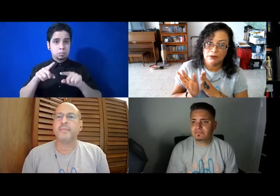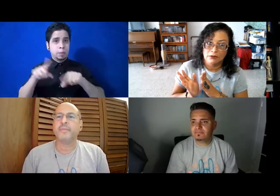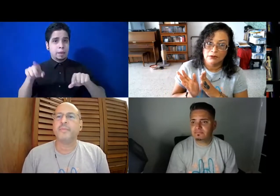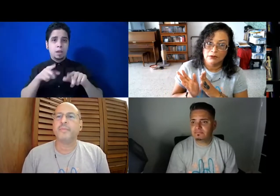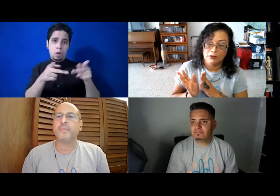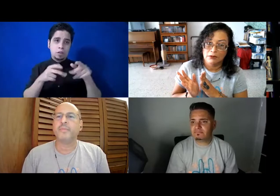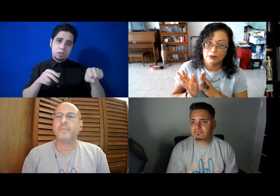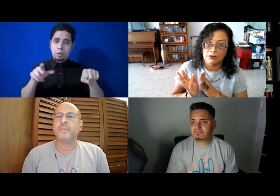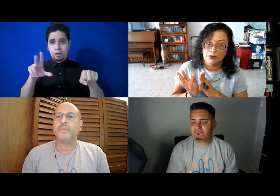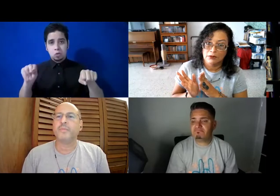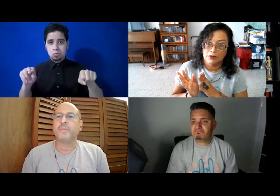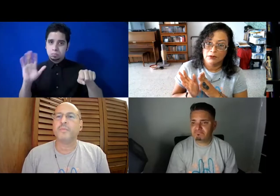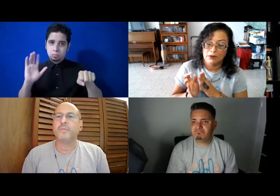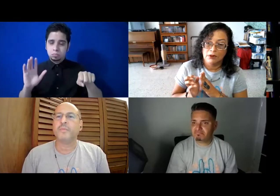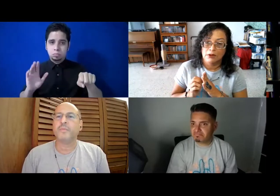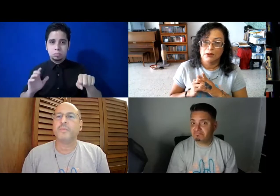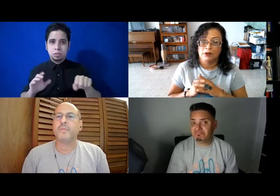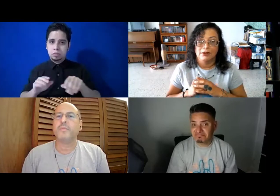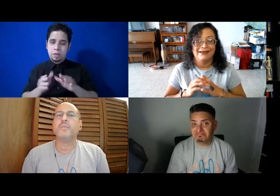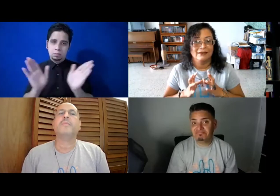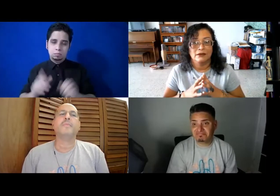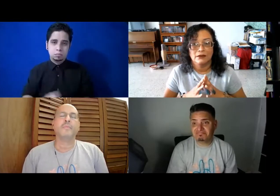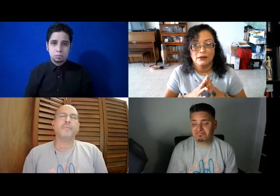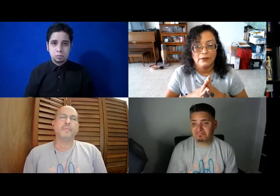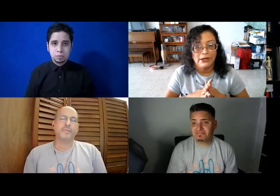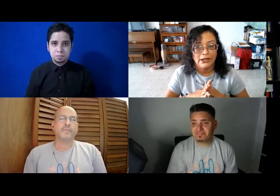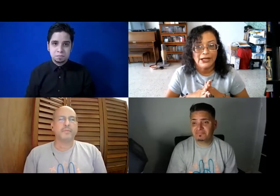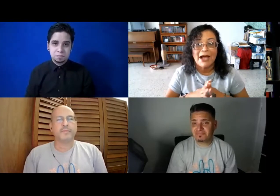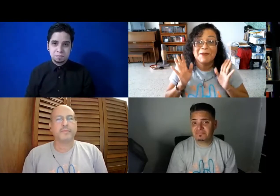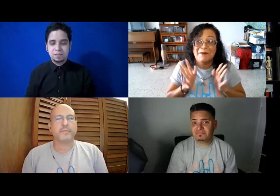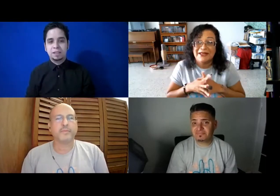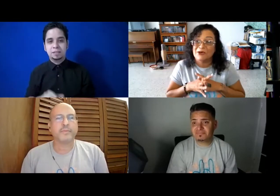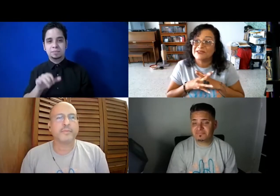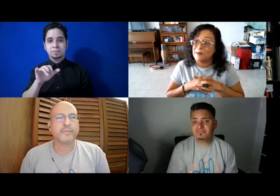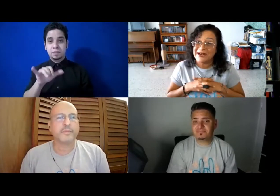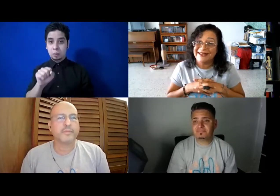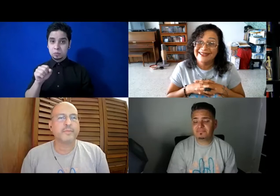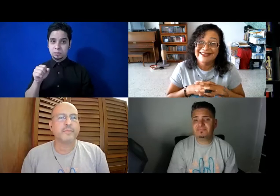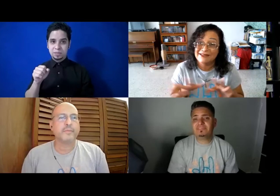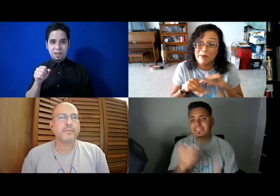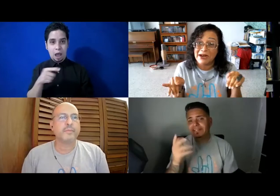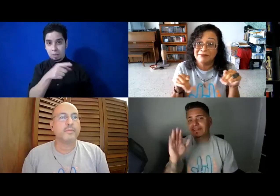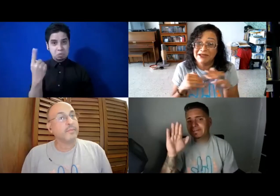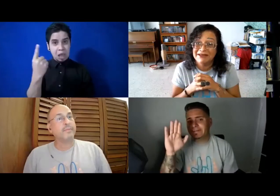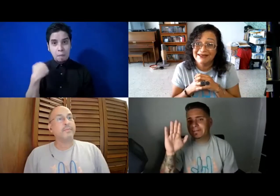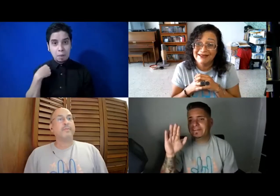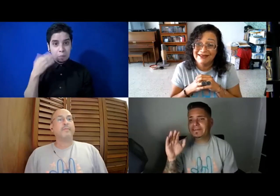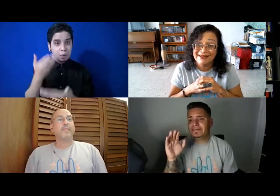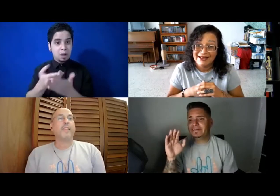Depende, lugares sí, a veces no. Sí, en general. Ay, mi gente. ¿A mí me lo han pedido siempre? ¿Siempre? ¿Siempre a ti?